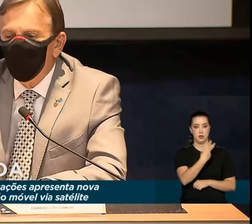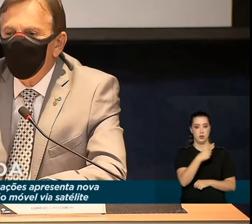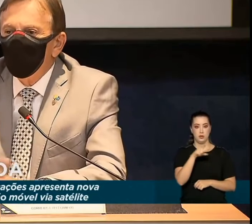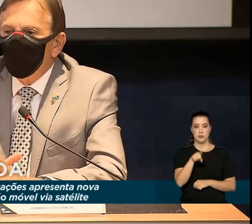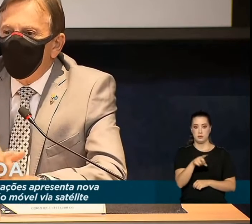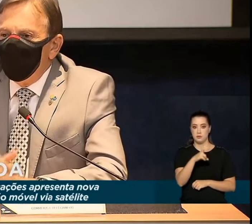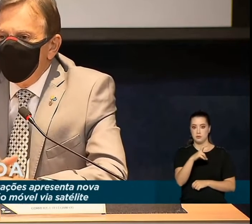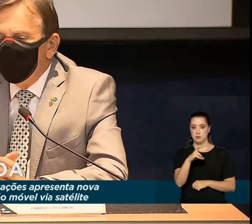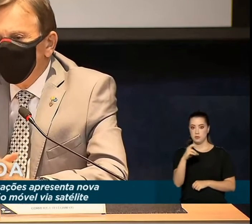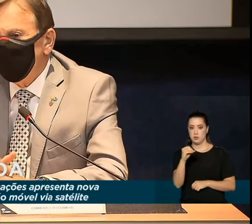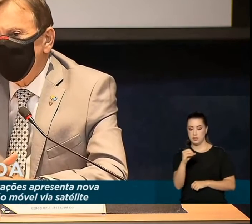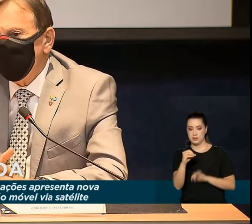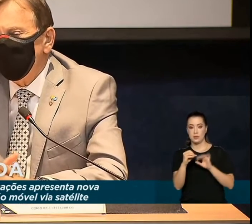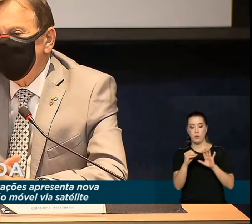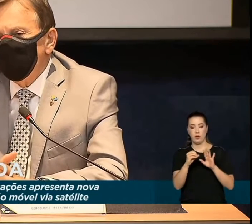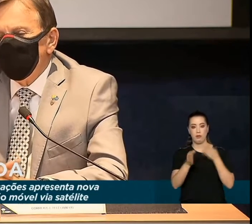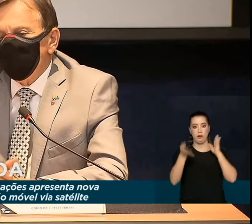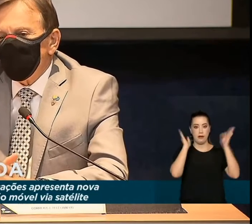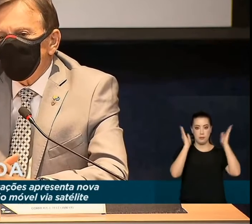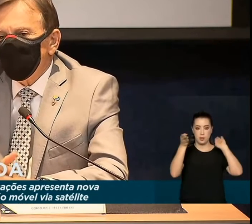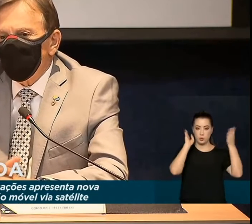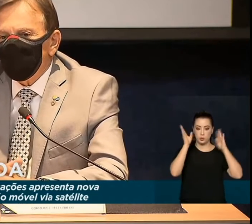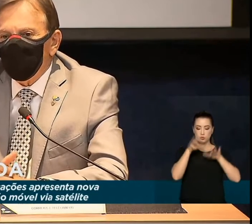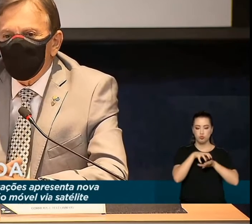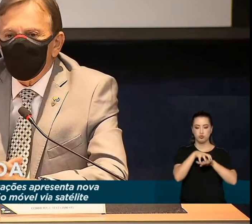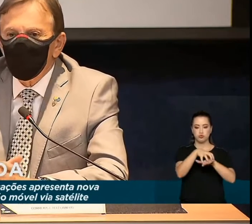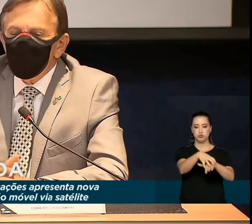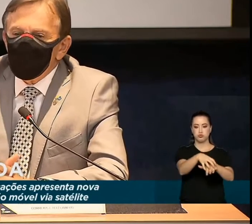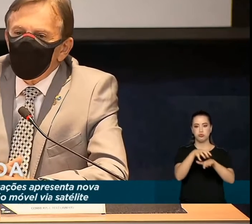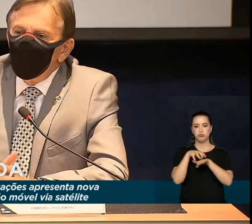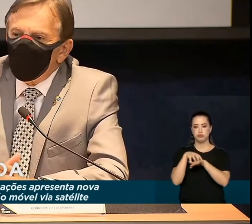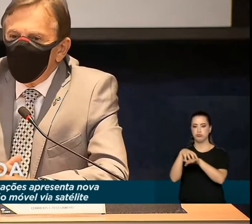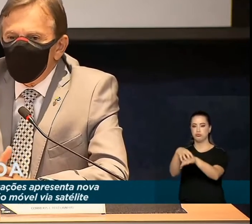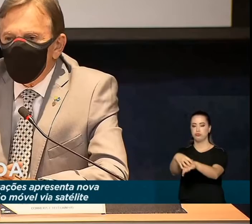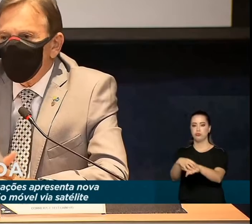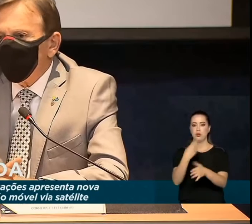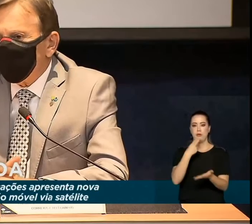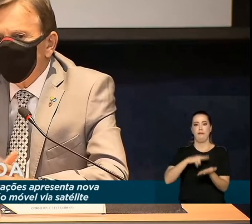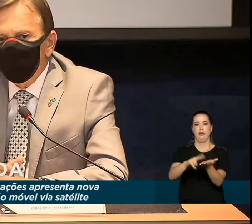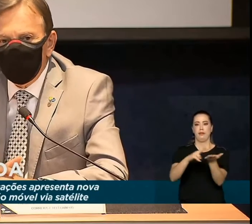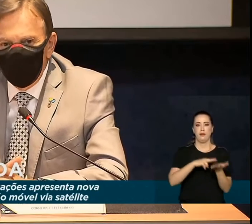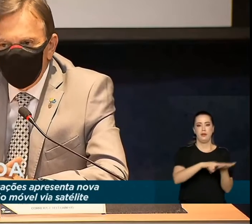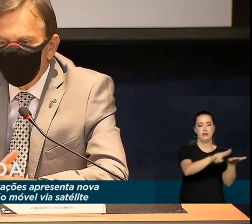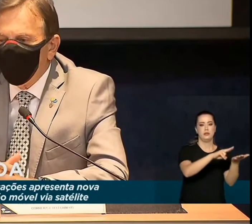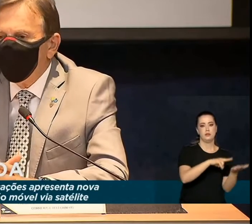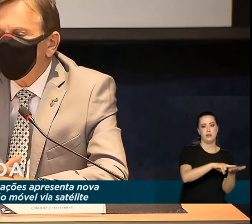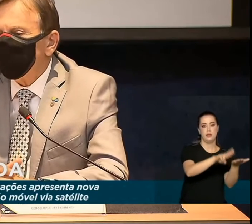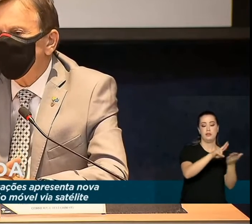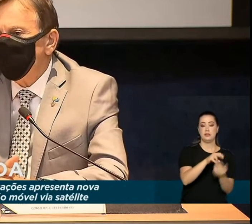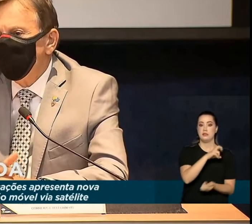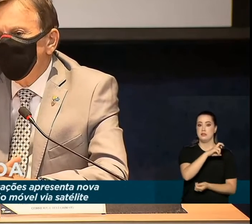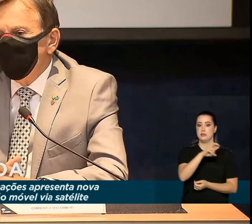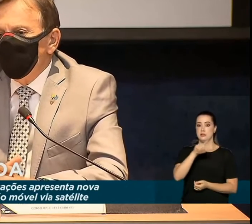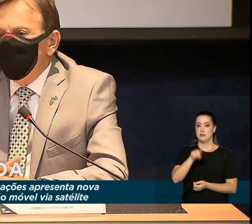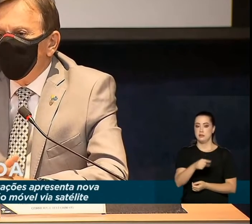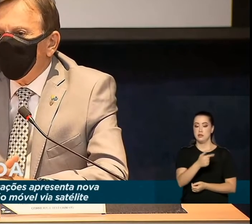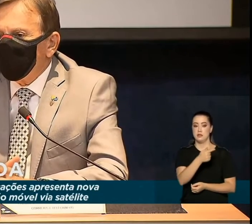rodam aí, levando correspondência aos 5.750 municípios do país,